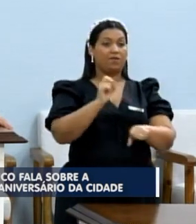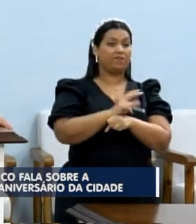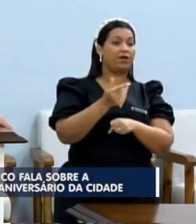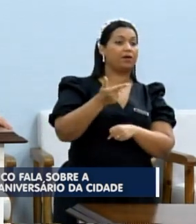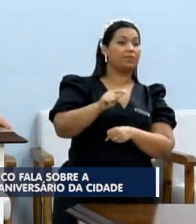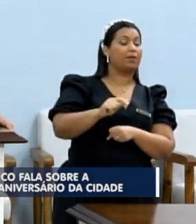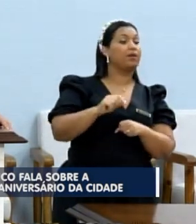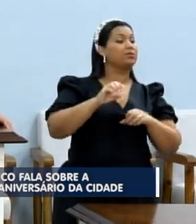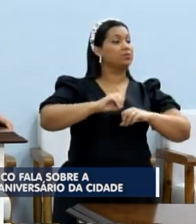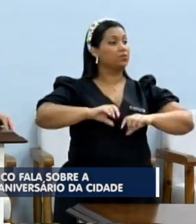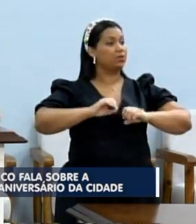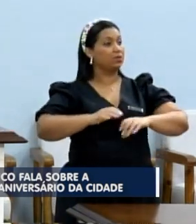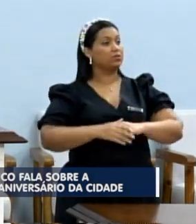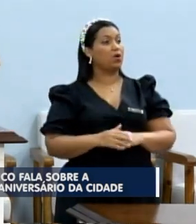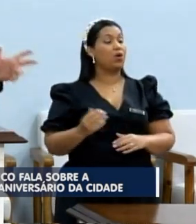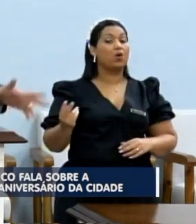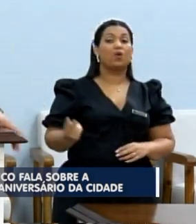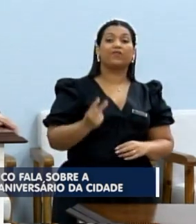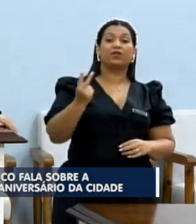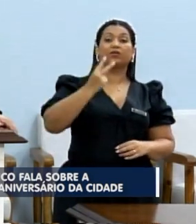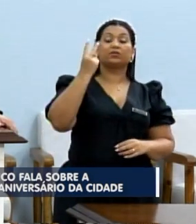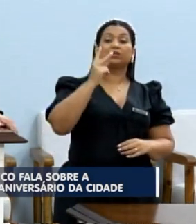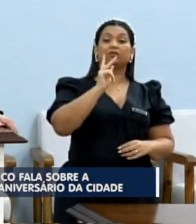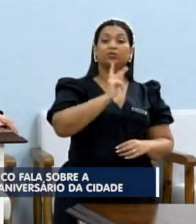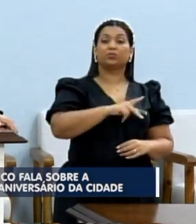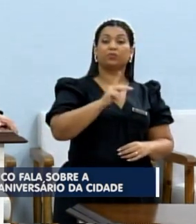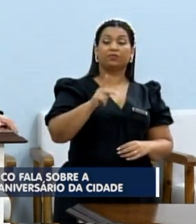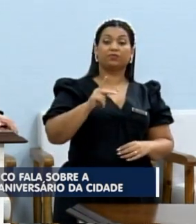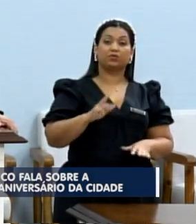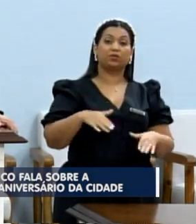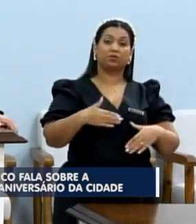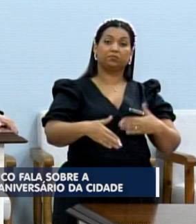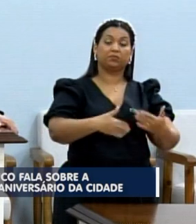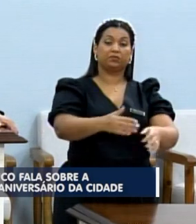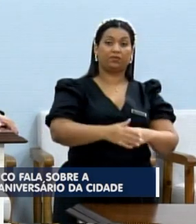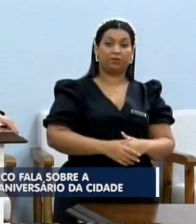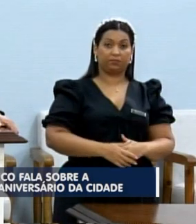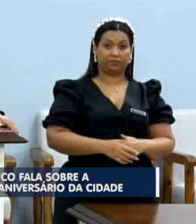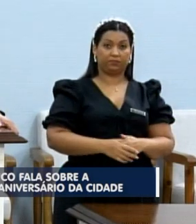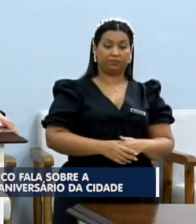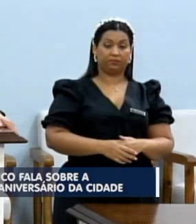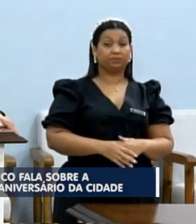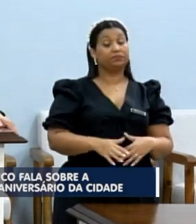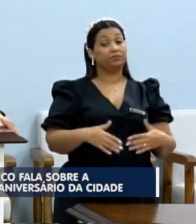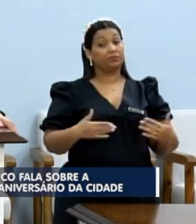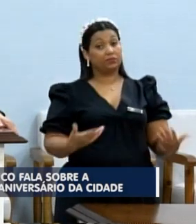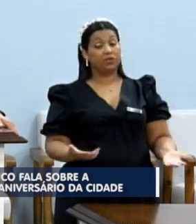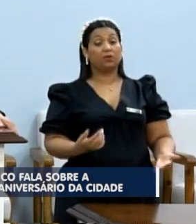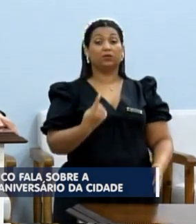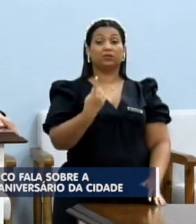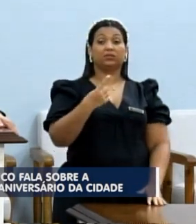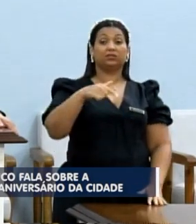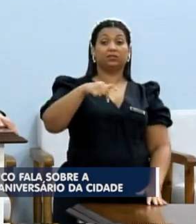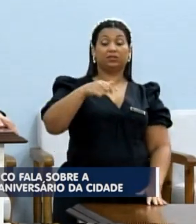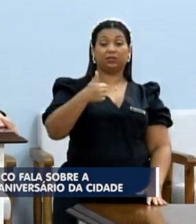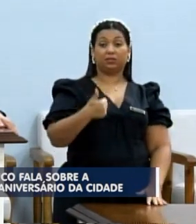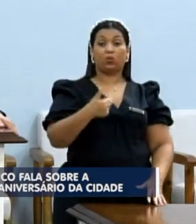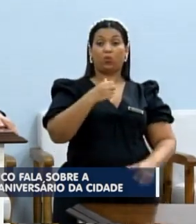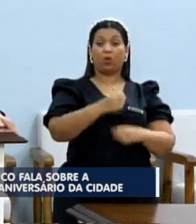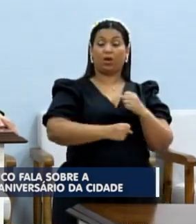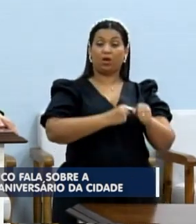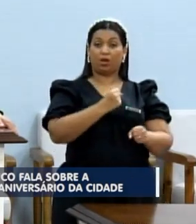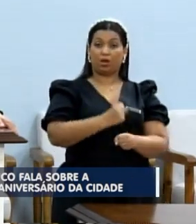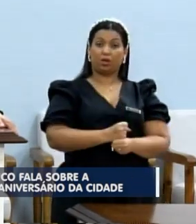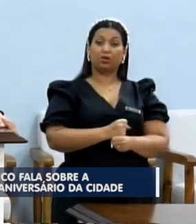educação, mais valorização ao professor, e assim vai. Está bom? Então, que esses 171 anos sejam de